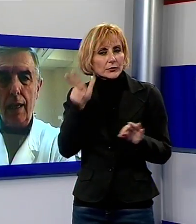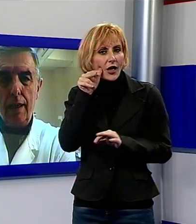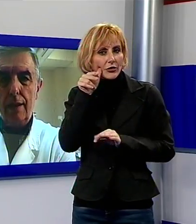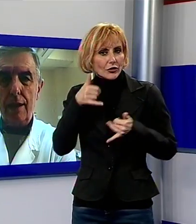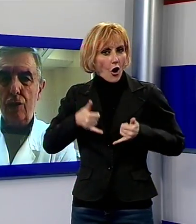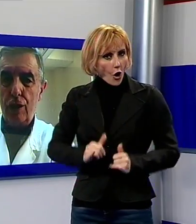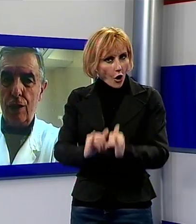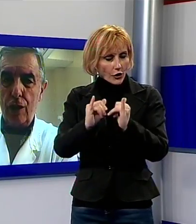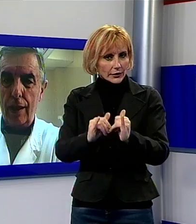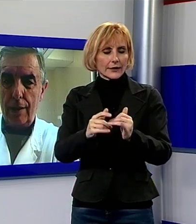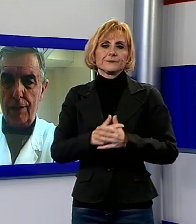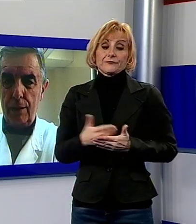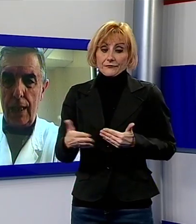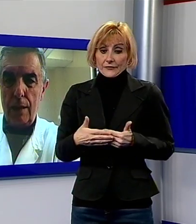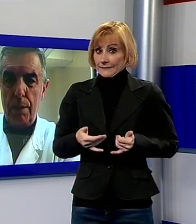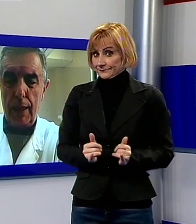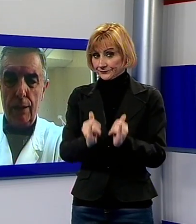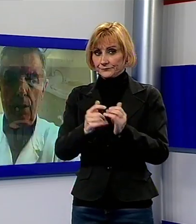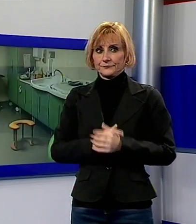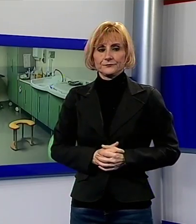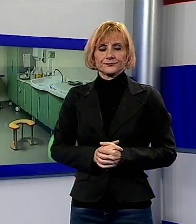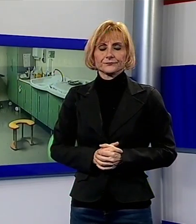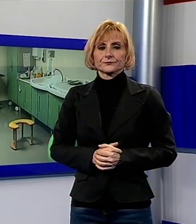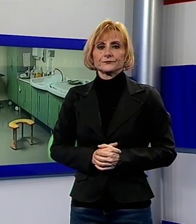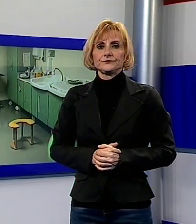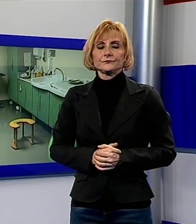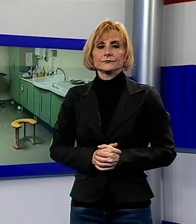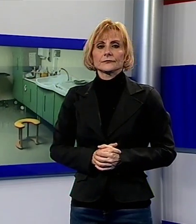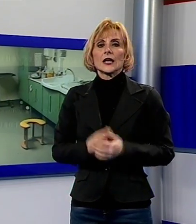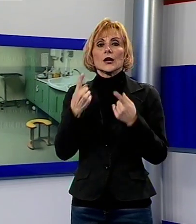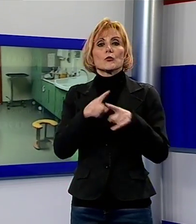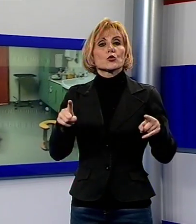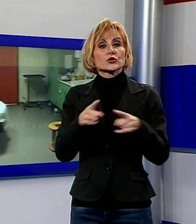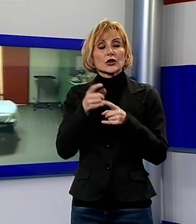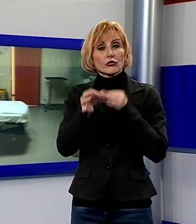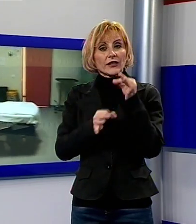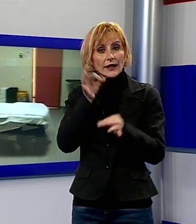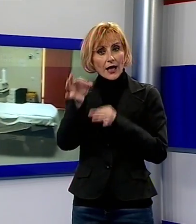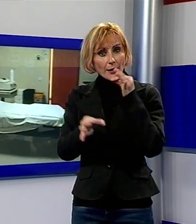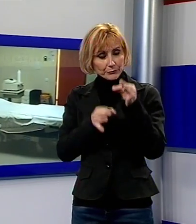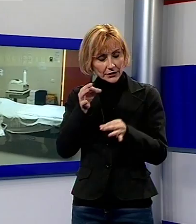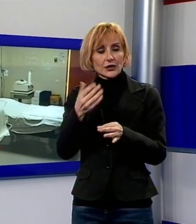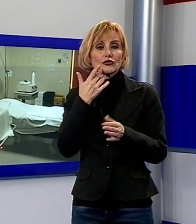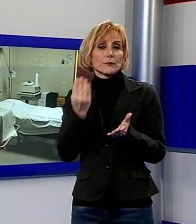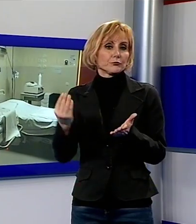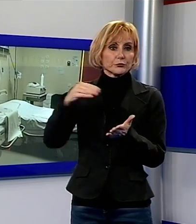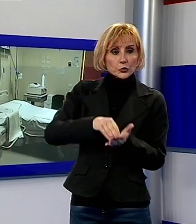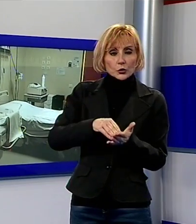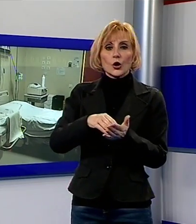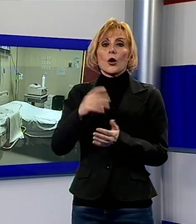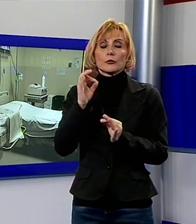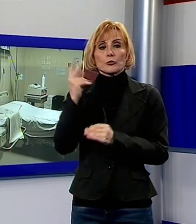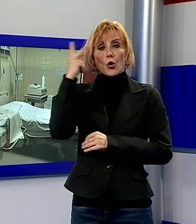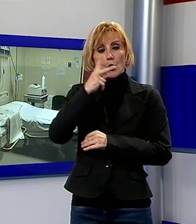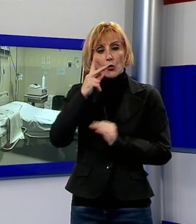donna si accinge ad affrontare il parto. La musicoterapia va ad aggiungersi alle altre dotazioni presenti nel